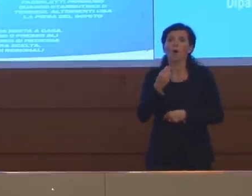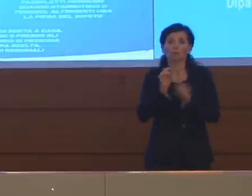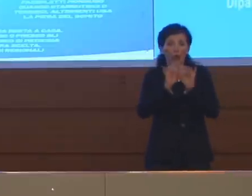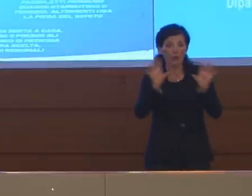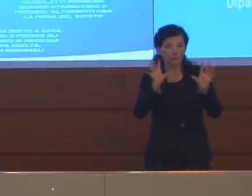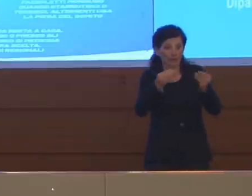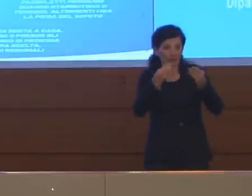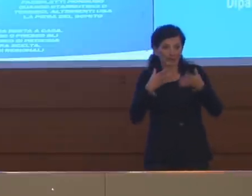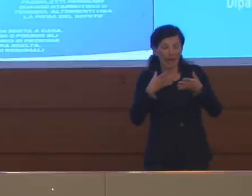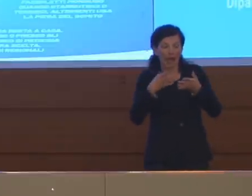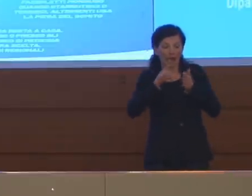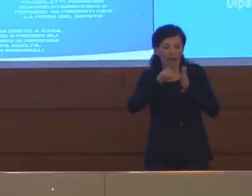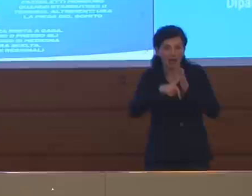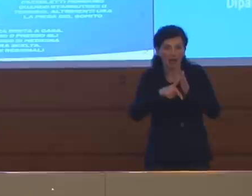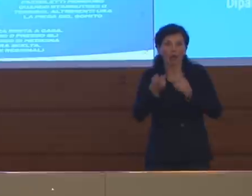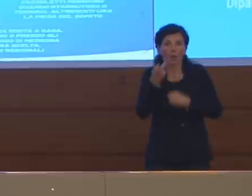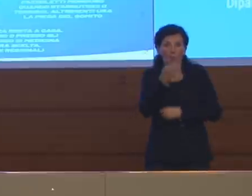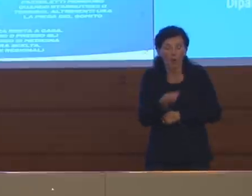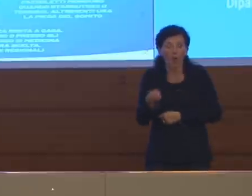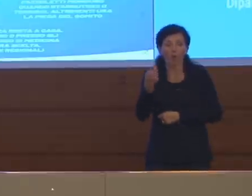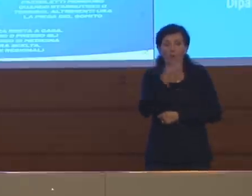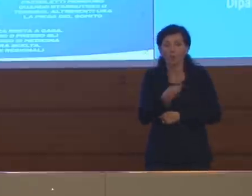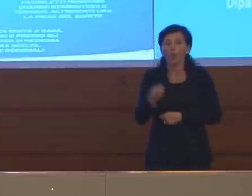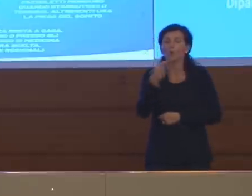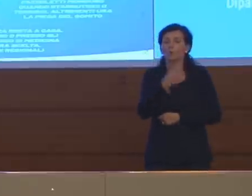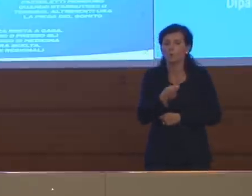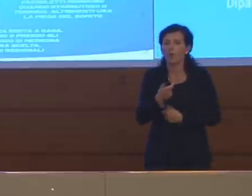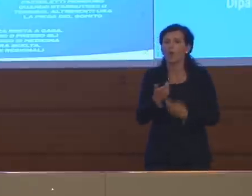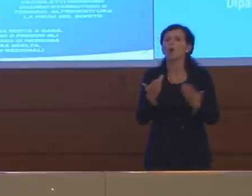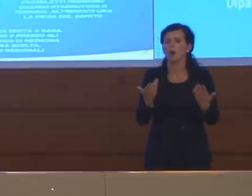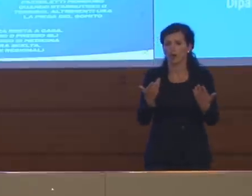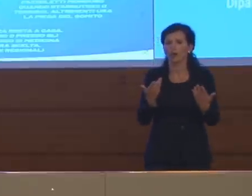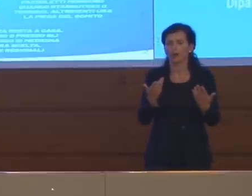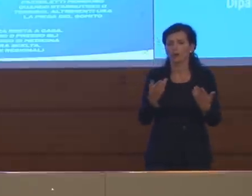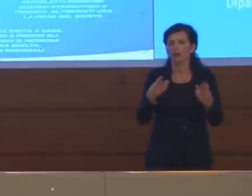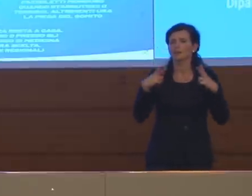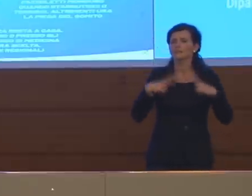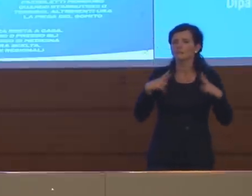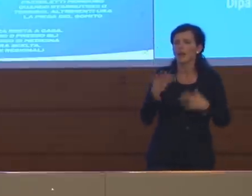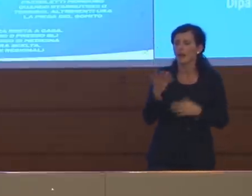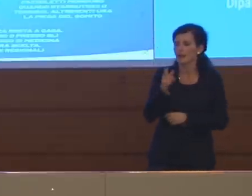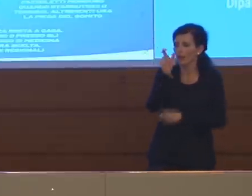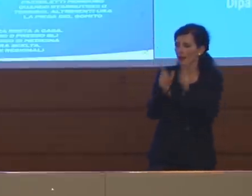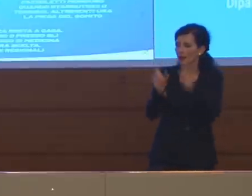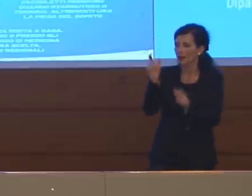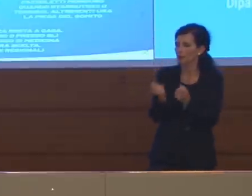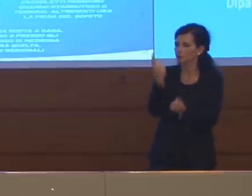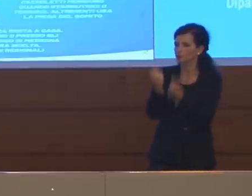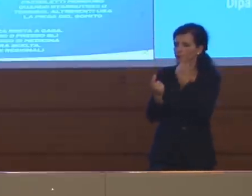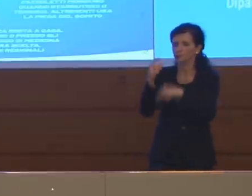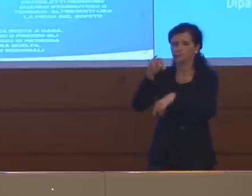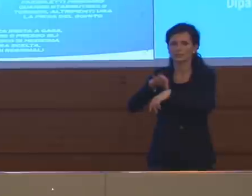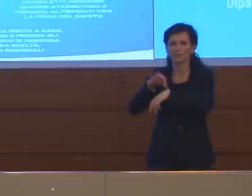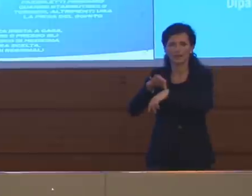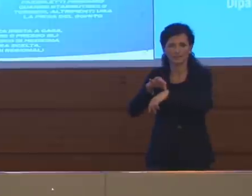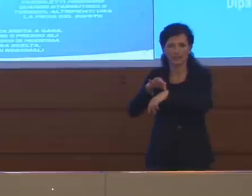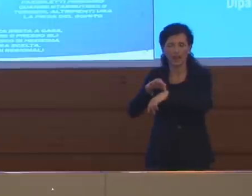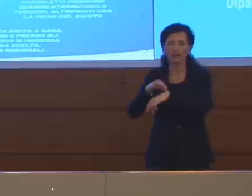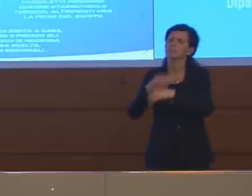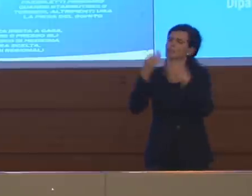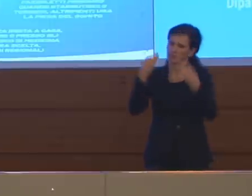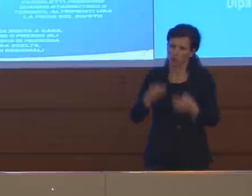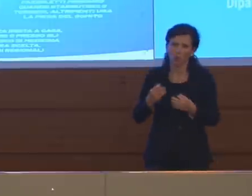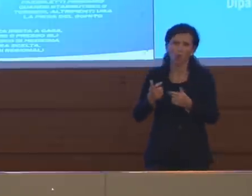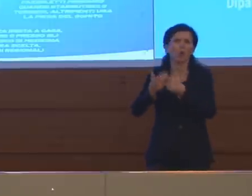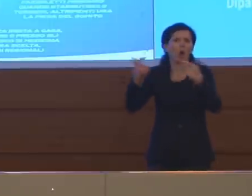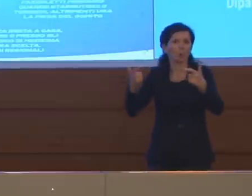non corrisponda un aumento dei casi che sia tale da mandare in crisi il sistema. Probabilmente un aumento dei casi c'è,